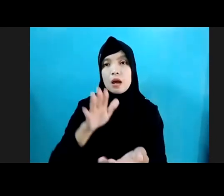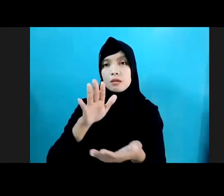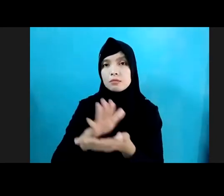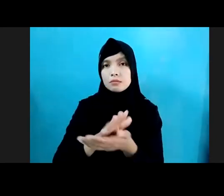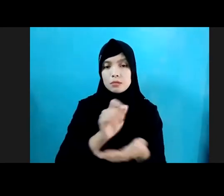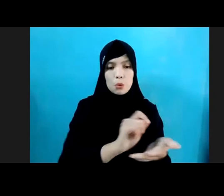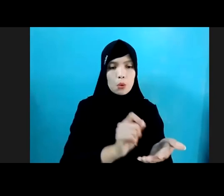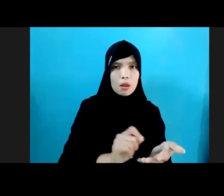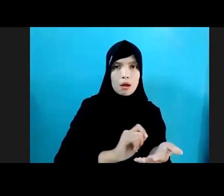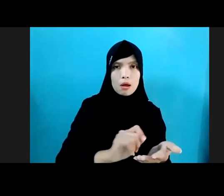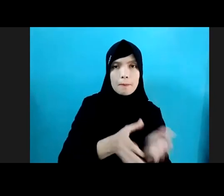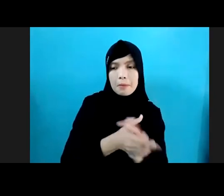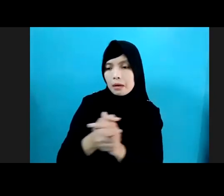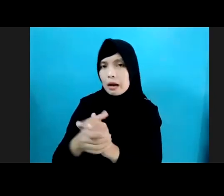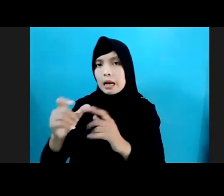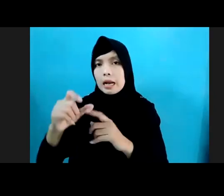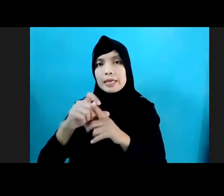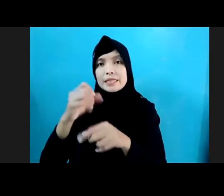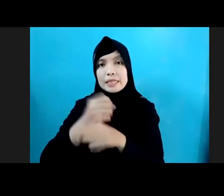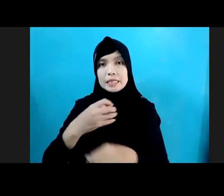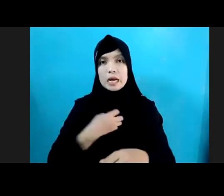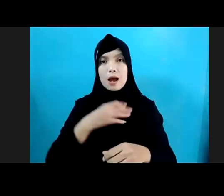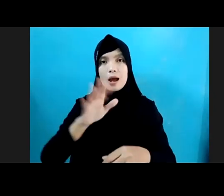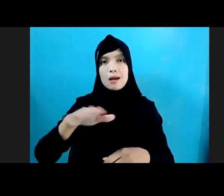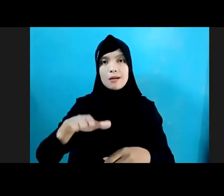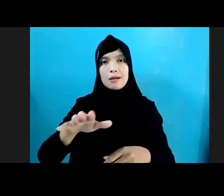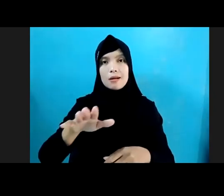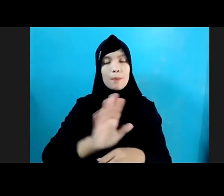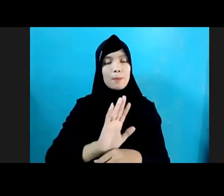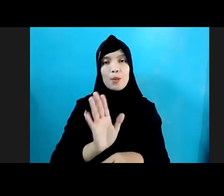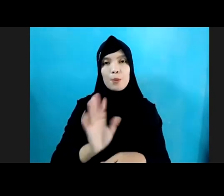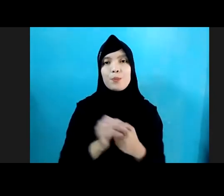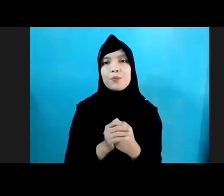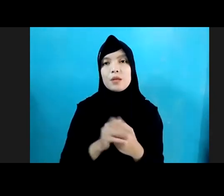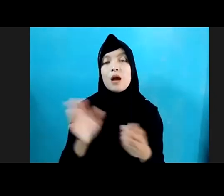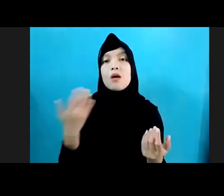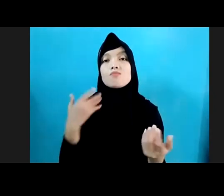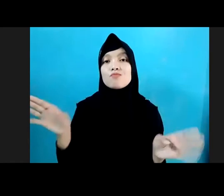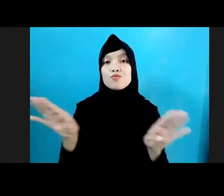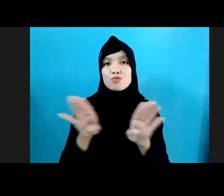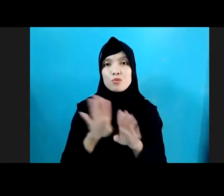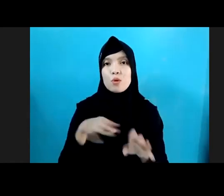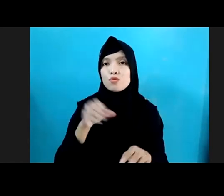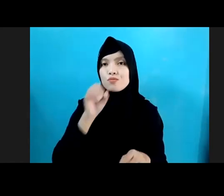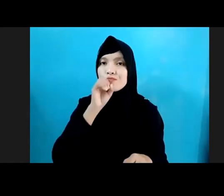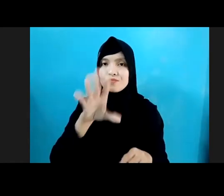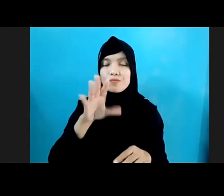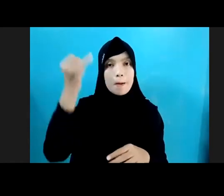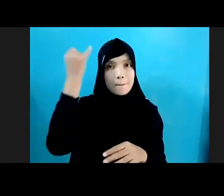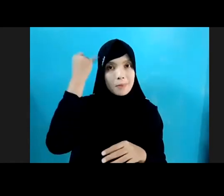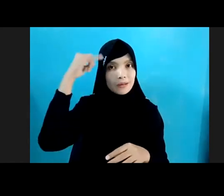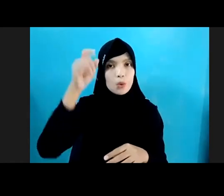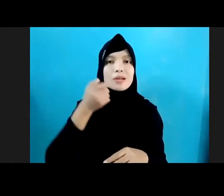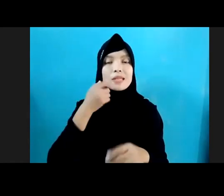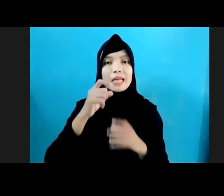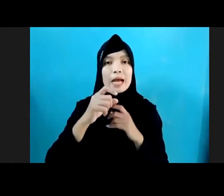Memperkenalkan Tentang SDG Dan Hak Anak Sebagai Penutup Saya Ingin Menyampaikan Saya Harap Pengetahuan Terkait SDG Dan